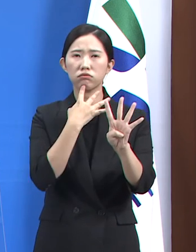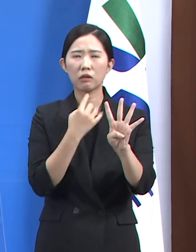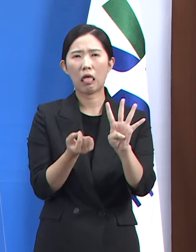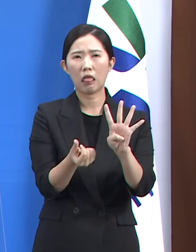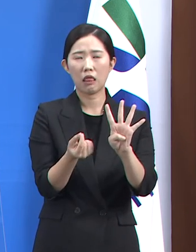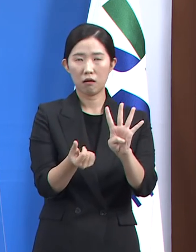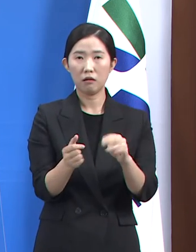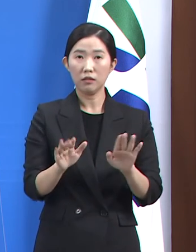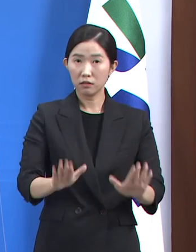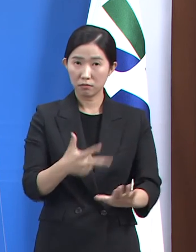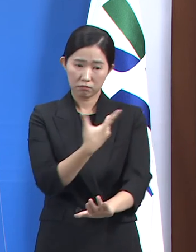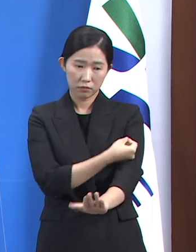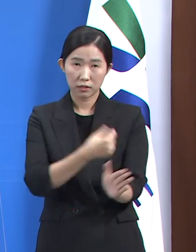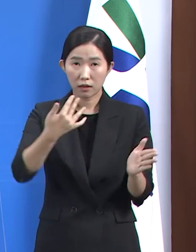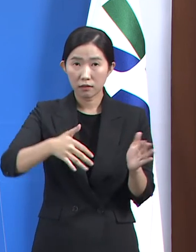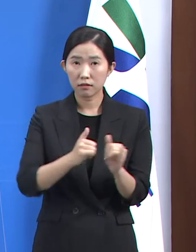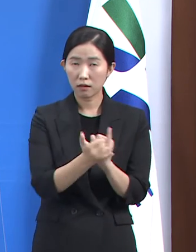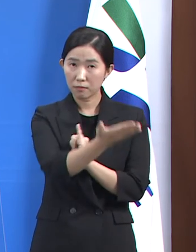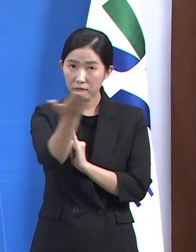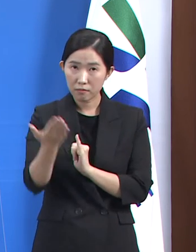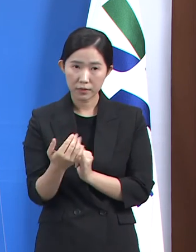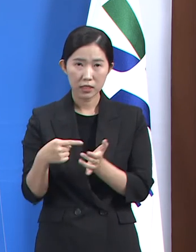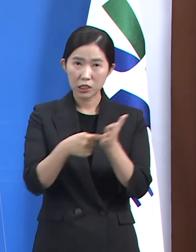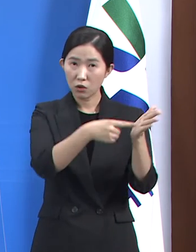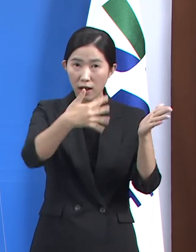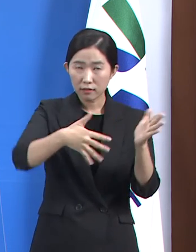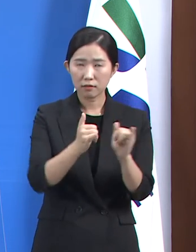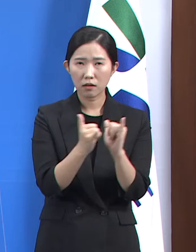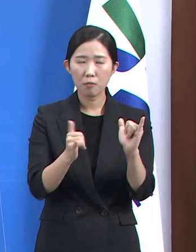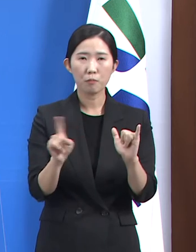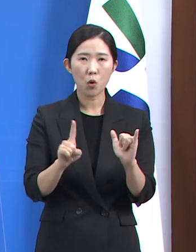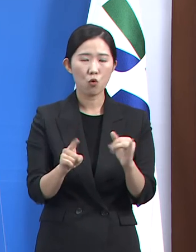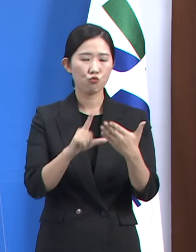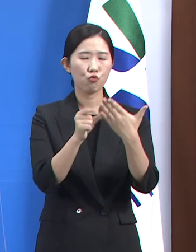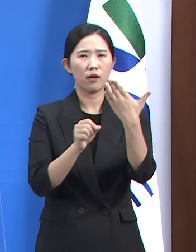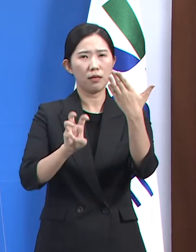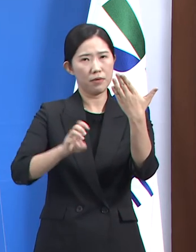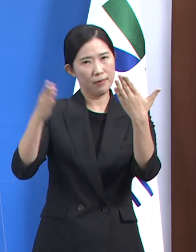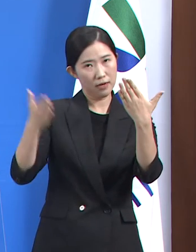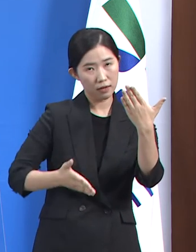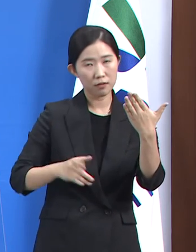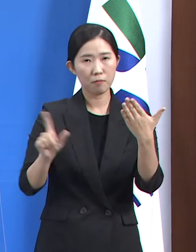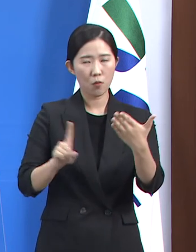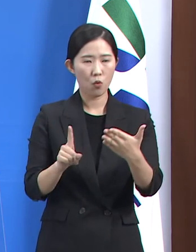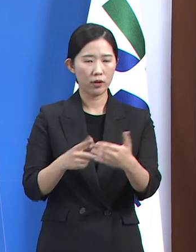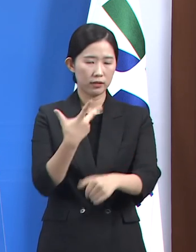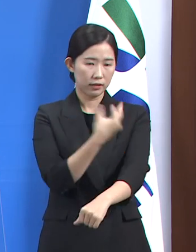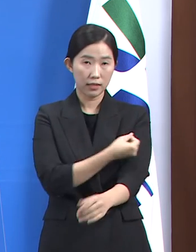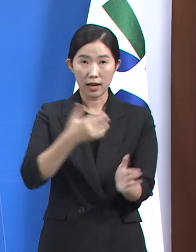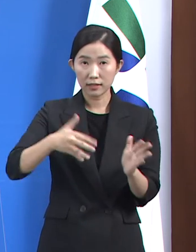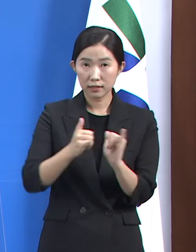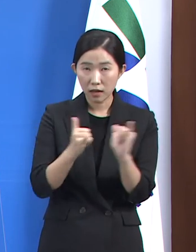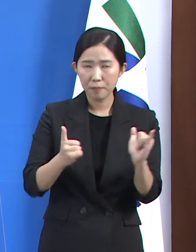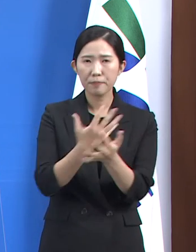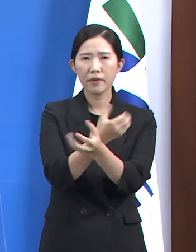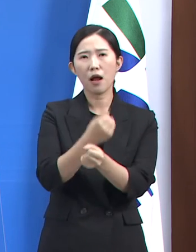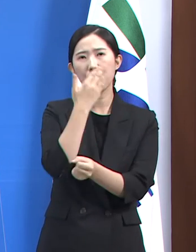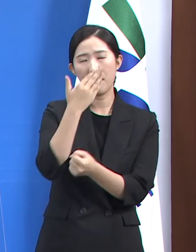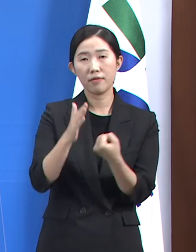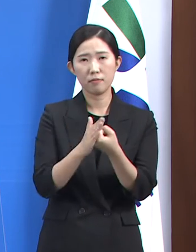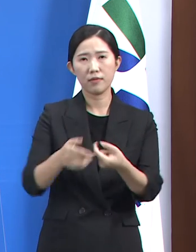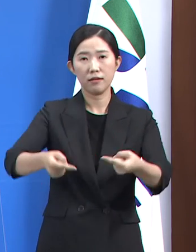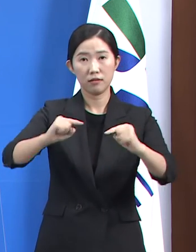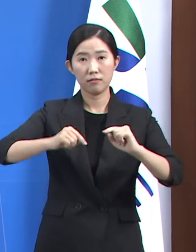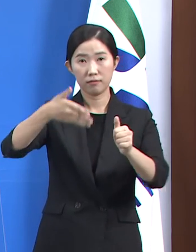아직까지 백신 접종을 하지 않은 도민들께서는 30일까지 계속되는 미접종자 백신 사전 예약에 많은 참여를 부탁드립니다.